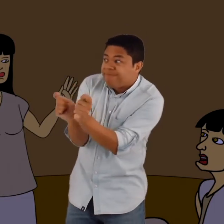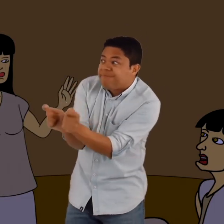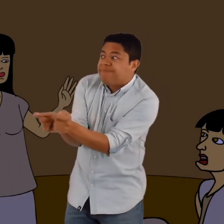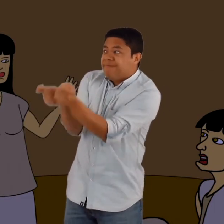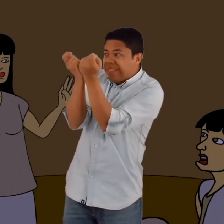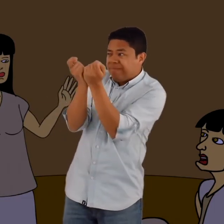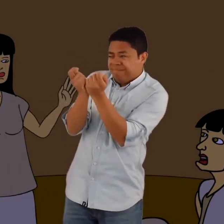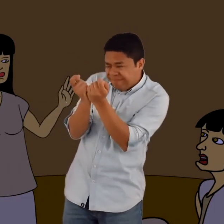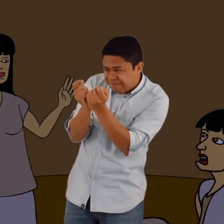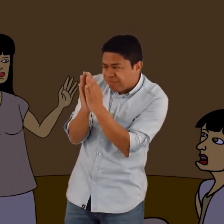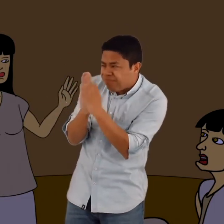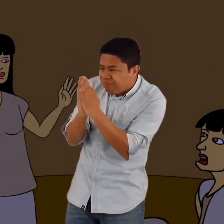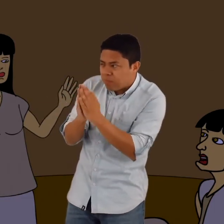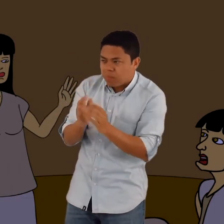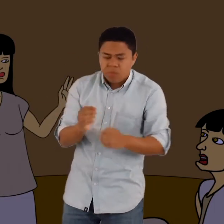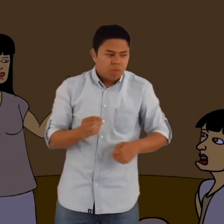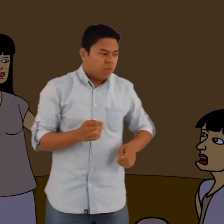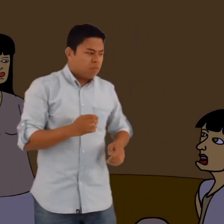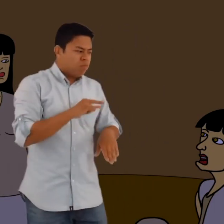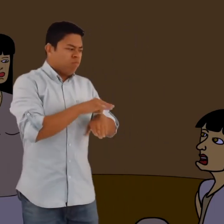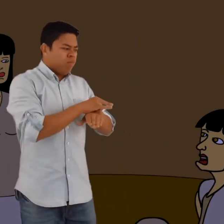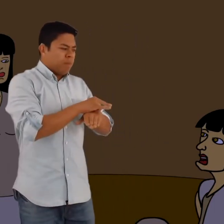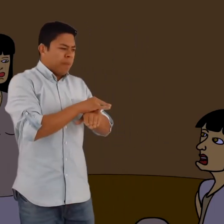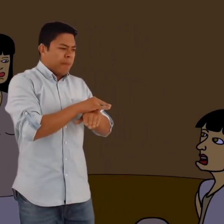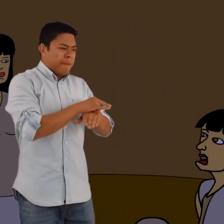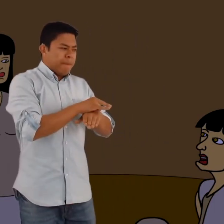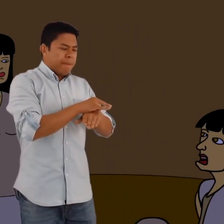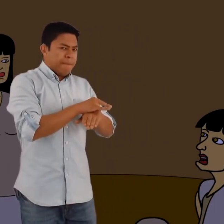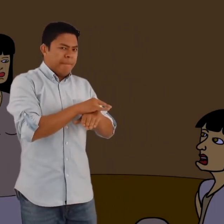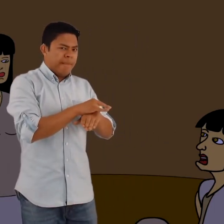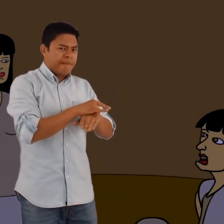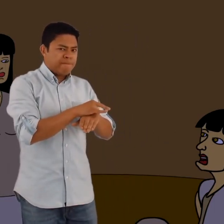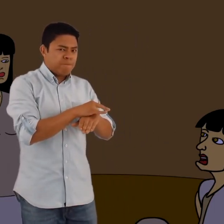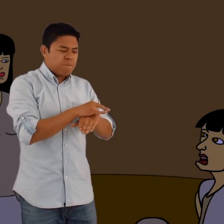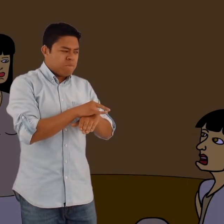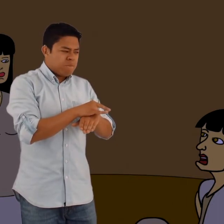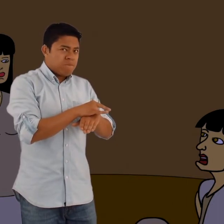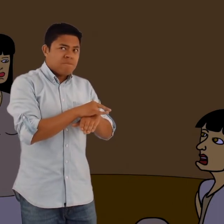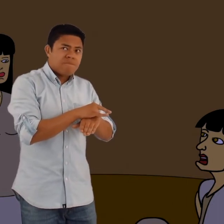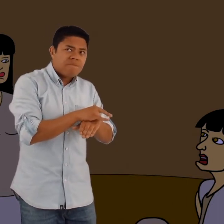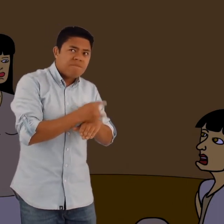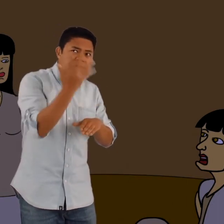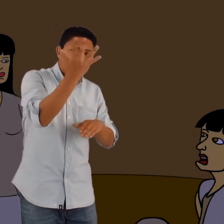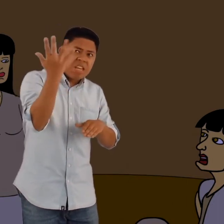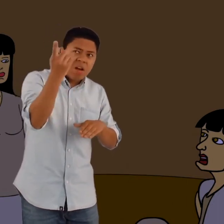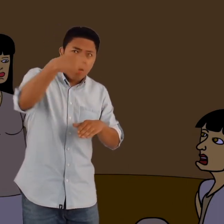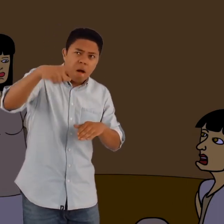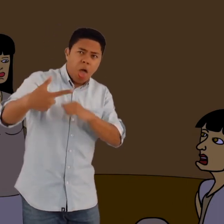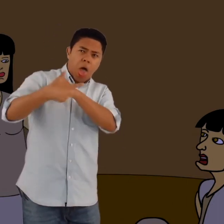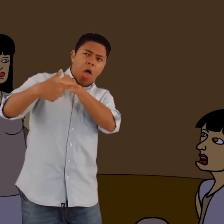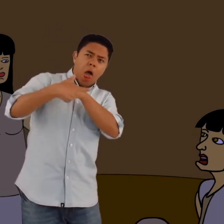La mujer pensó en cómo sufría por causa de los jefes malos y en la oportunidad que tenía de salvarse.